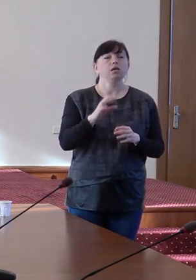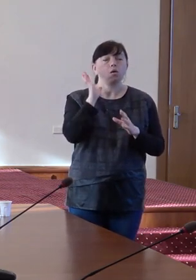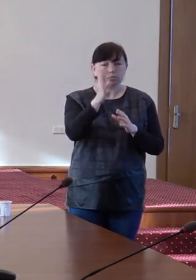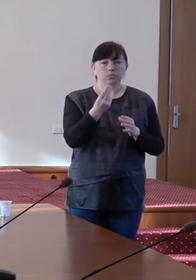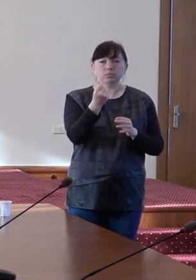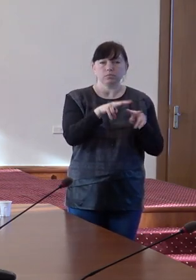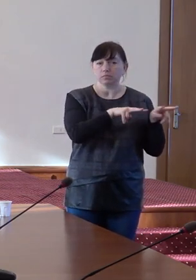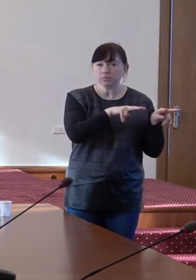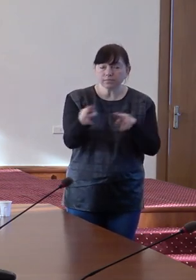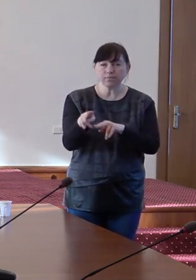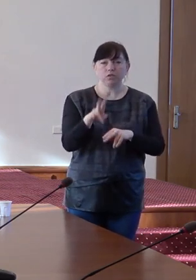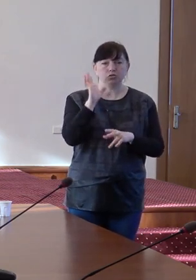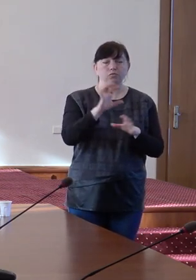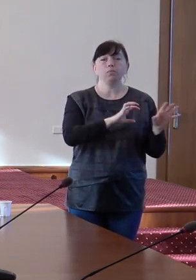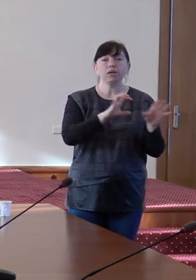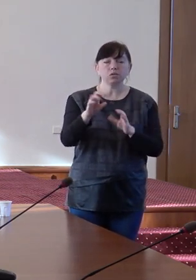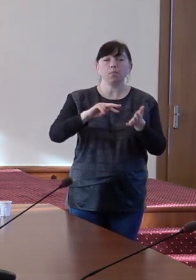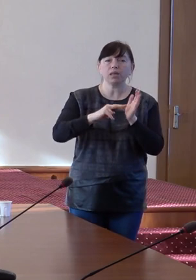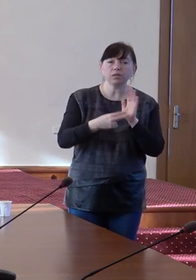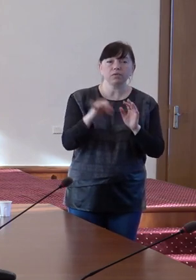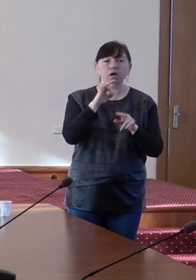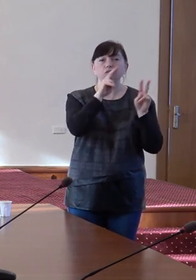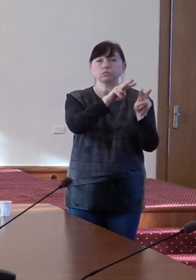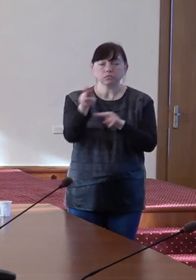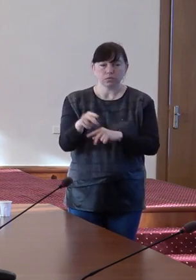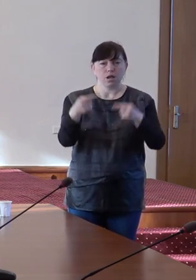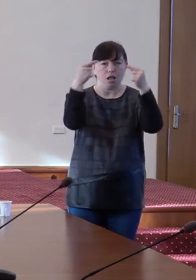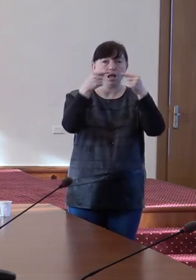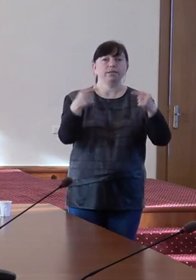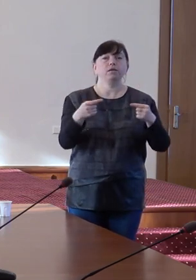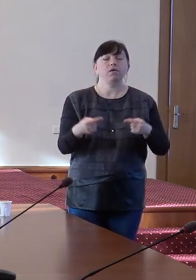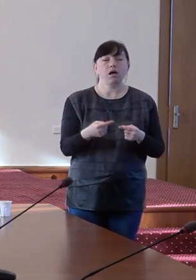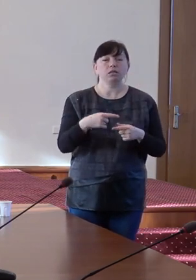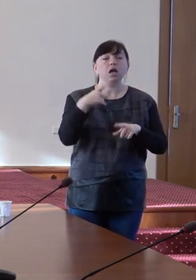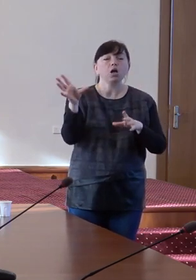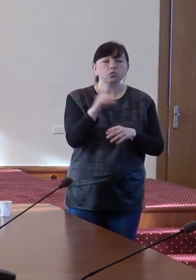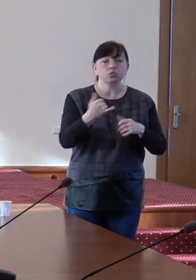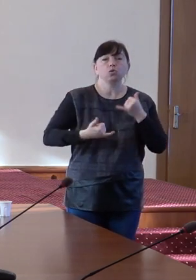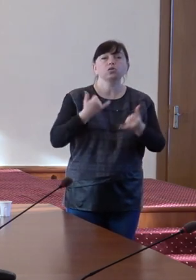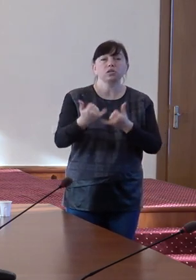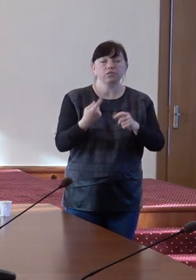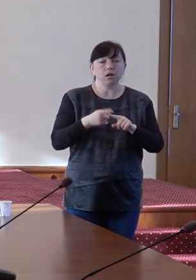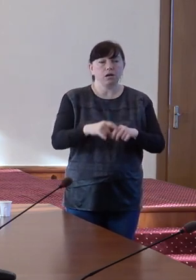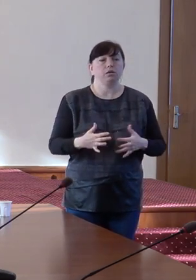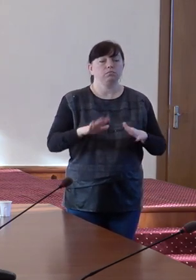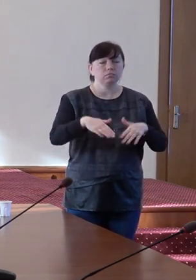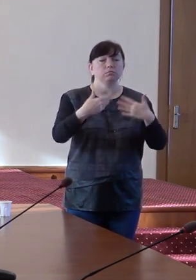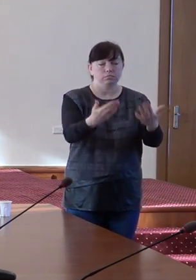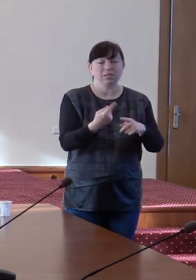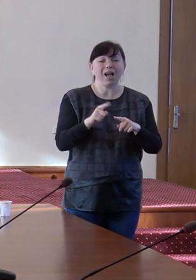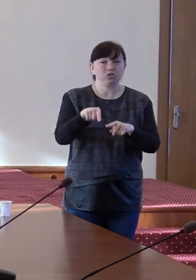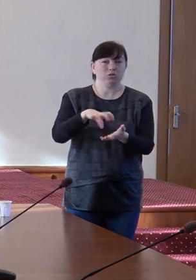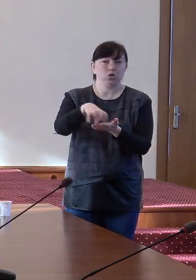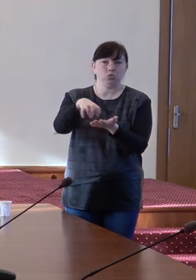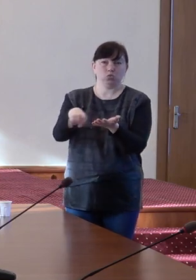și vom asigura o planificare și o monitorizare adecvată a serviciilor prestatii către aceste structuri.